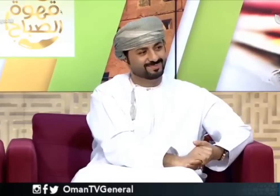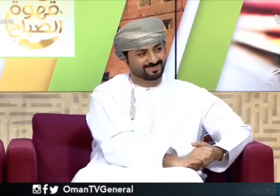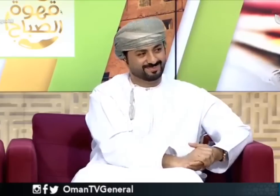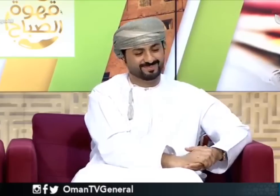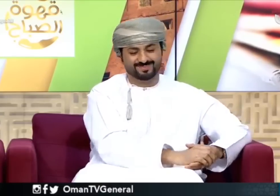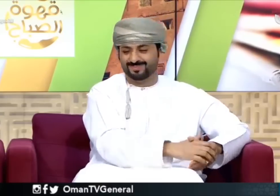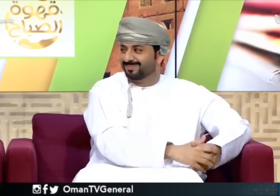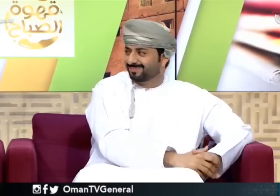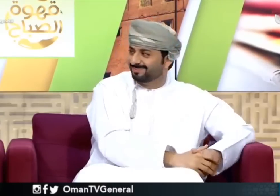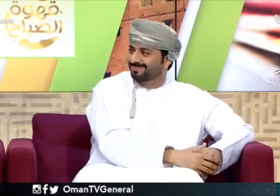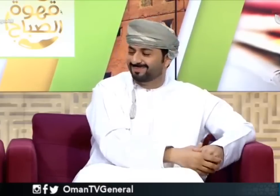في السلطنة